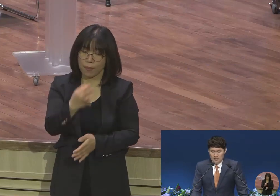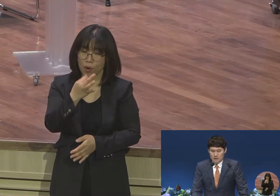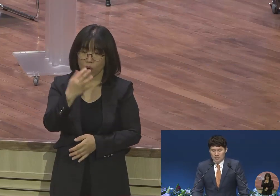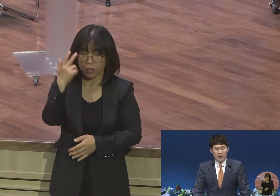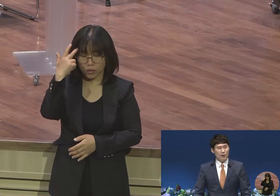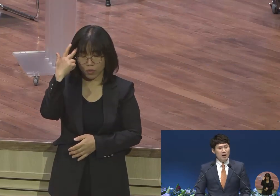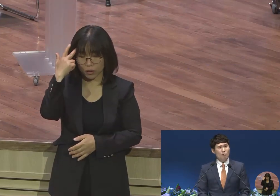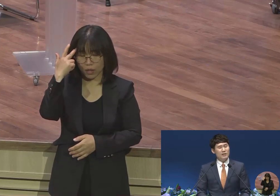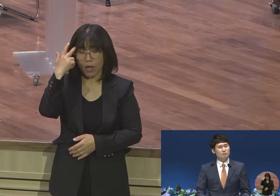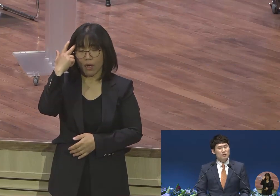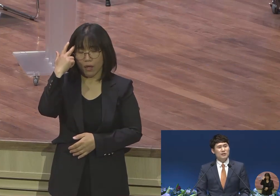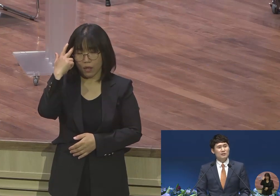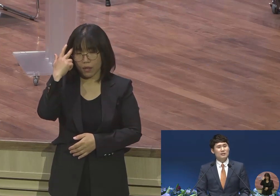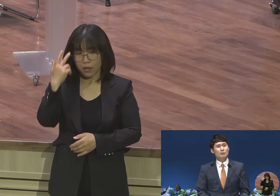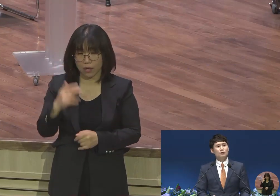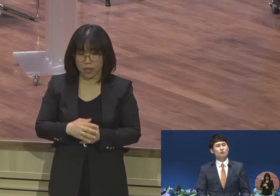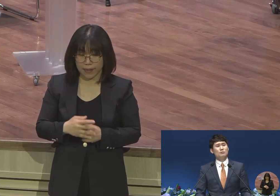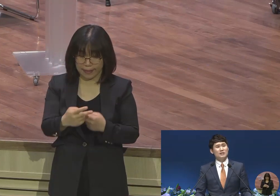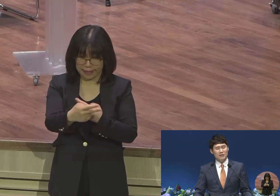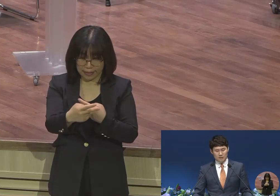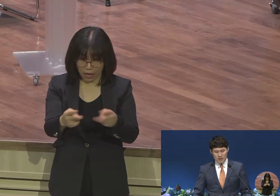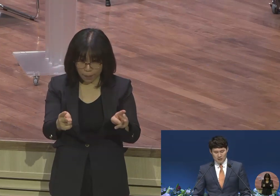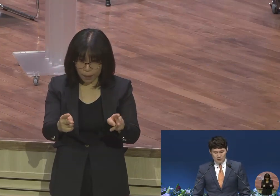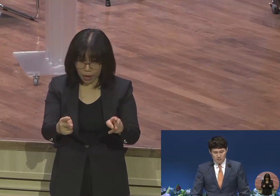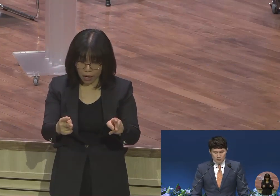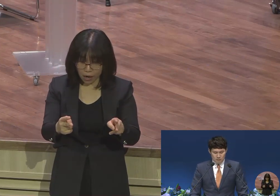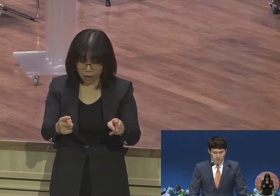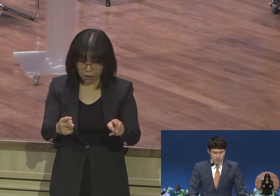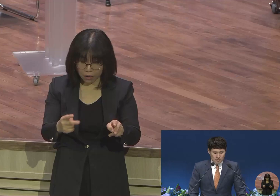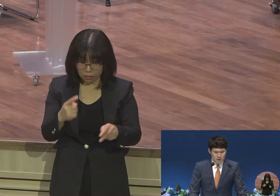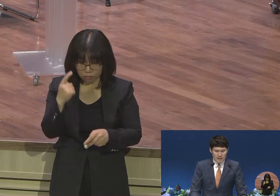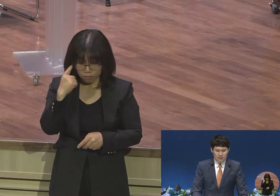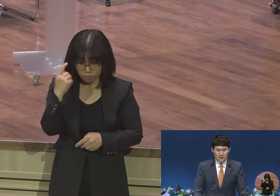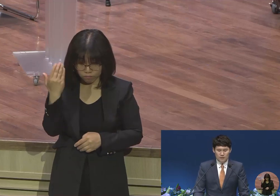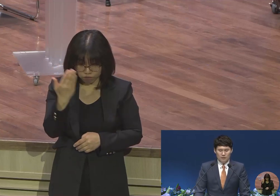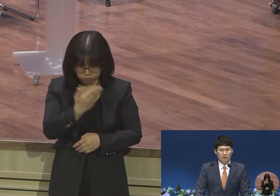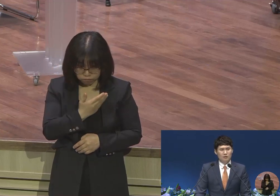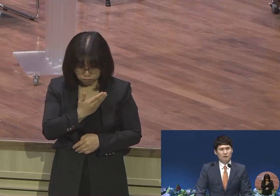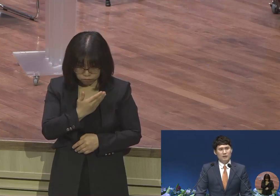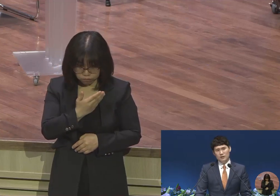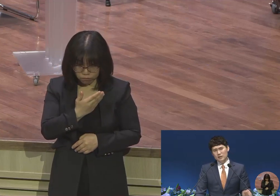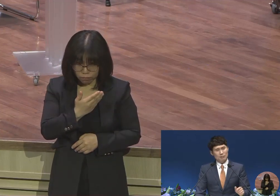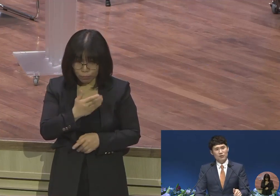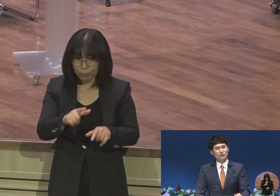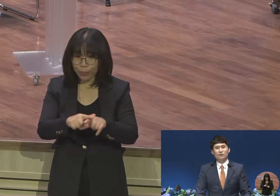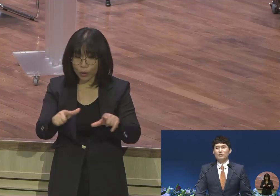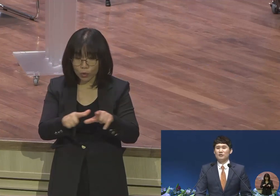다락방하고 말씀드릴 때는 그나마 조금 괜찮은데 그러지 않을 때는요 완전히 잡혀있는 겁니다